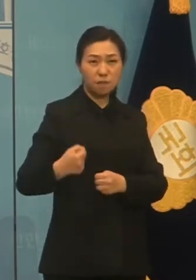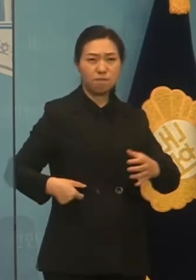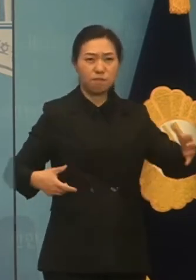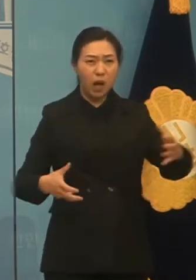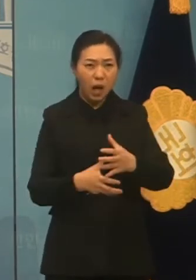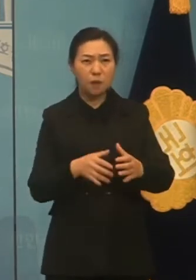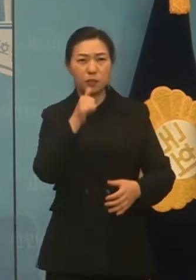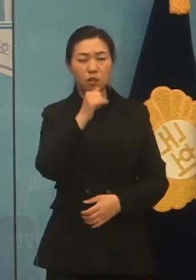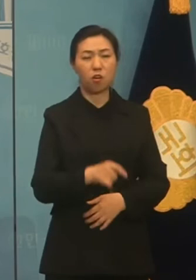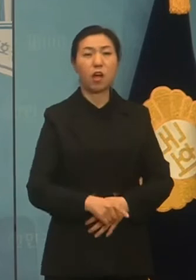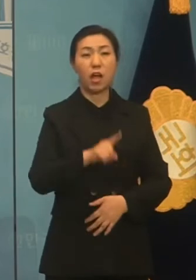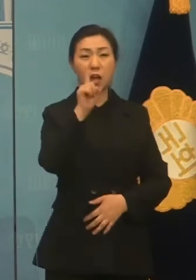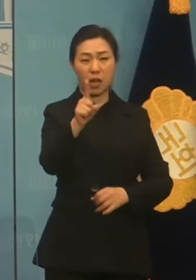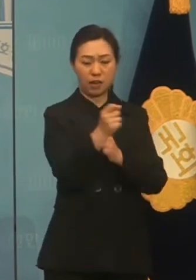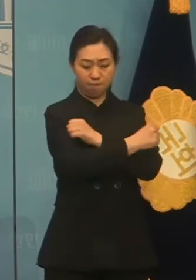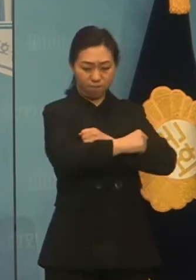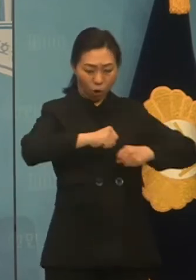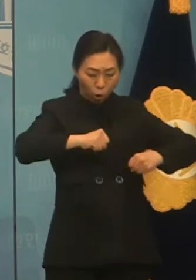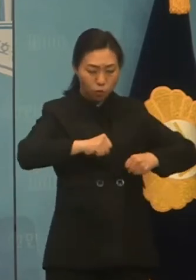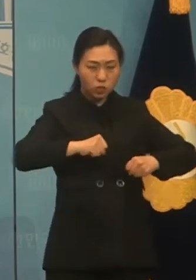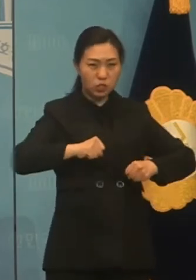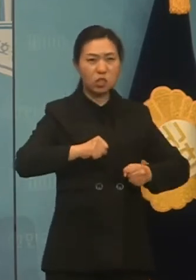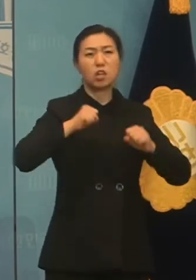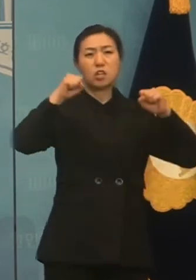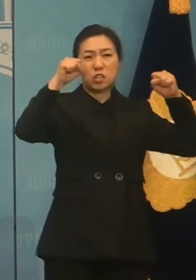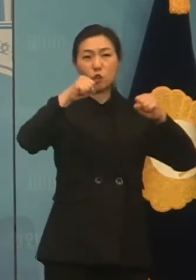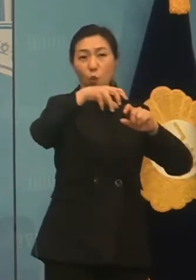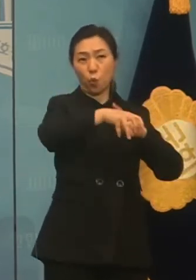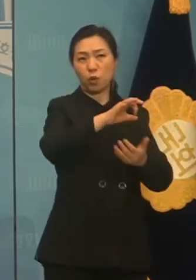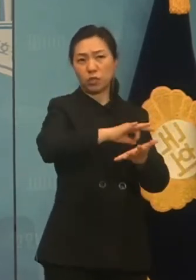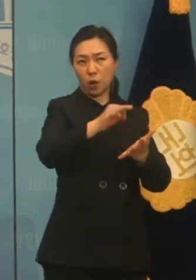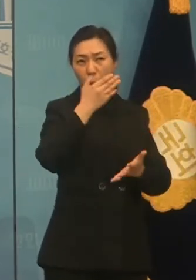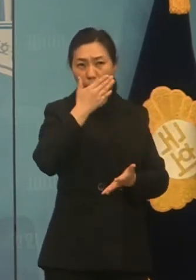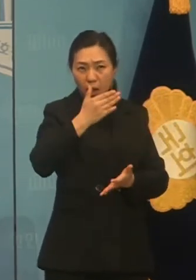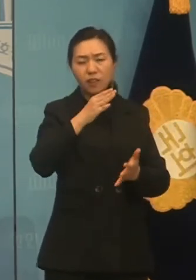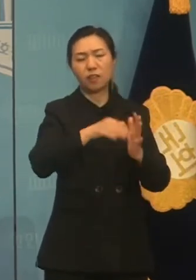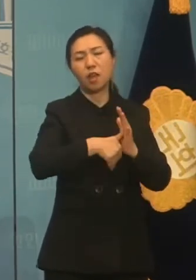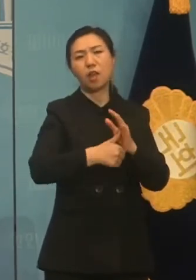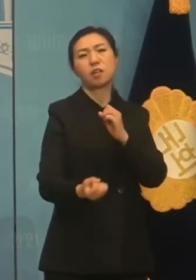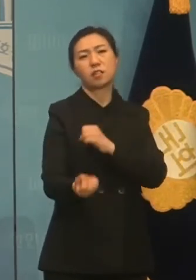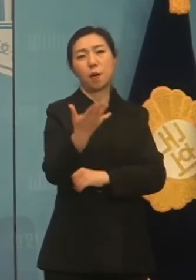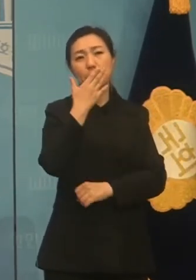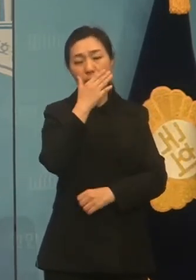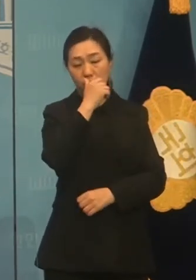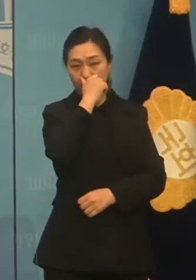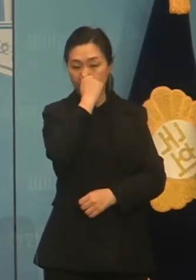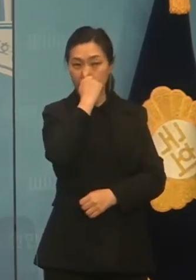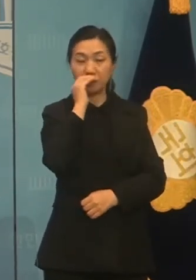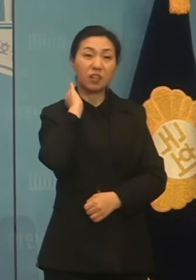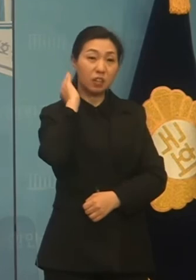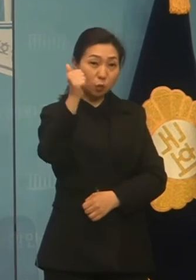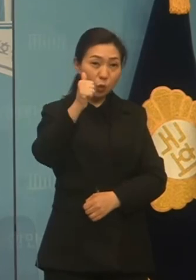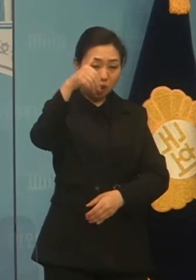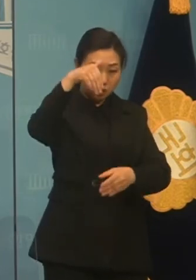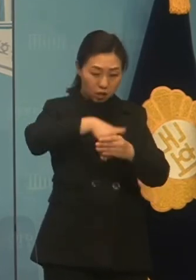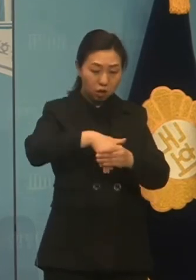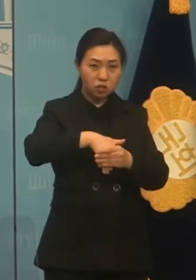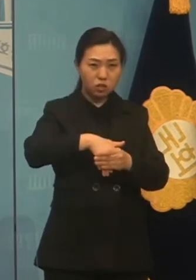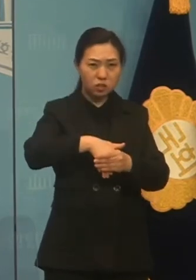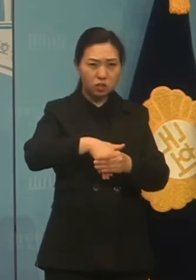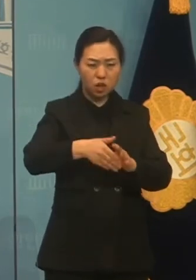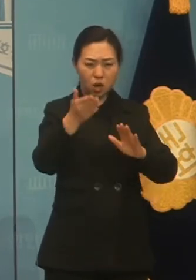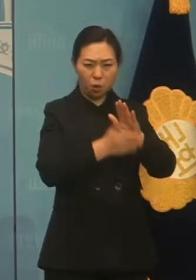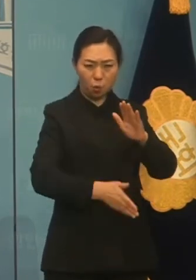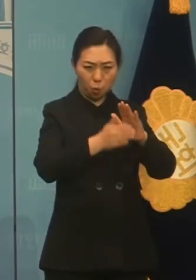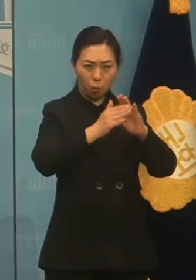운동장을 넓게 쓰는 축구를 하게 될 것입니다. 그때 우리는 이길 것입니다. 대선 경선은 그 어느 때보다도 공정하게